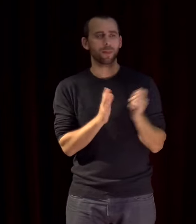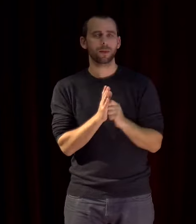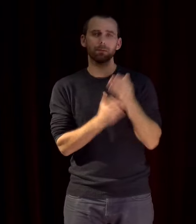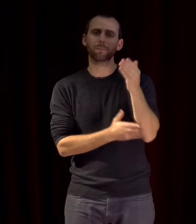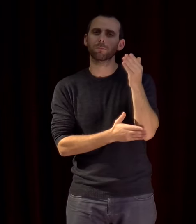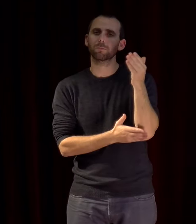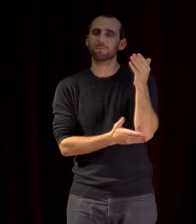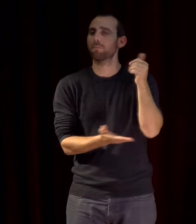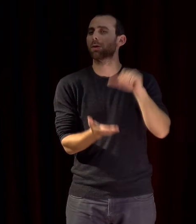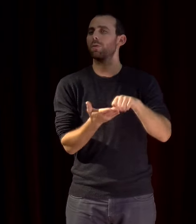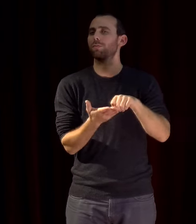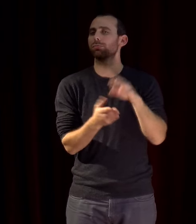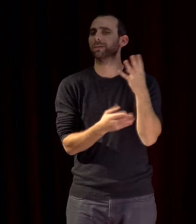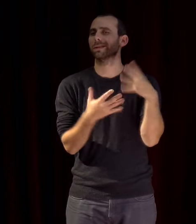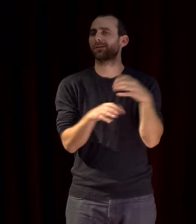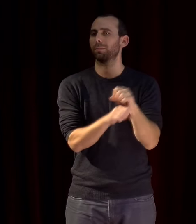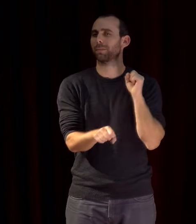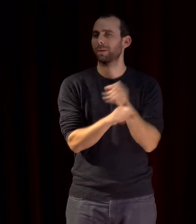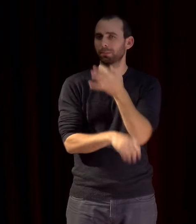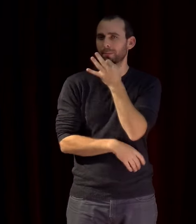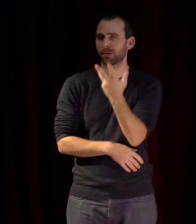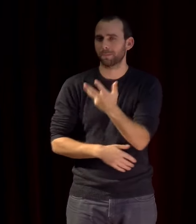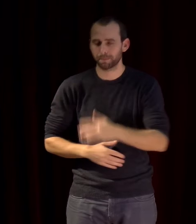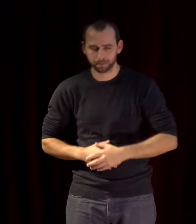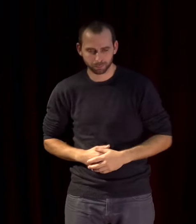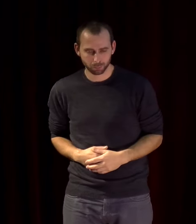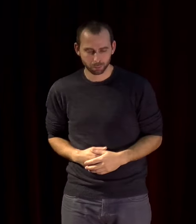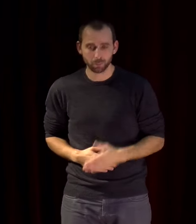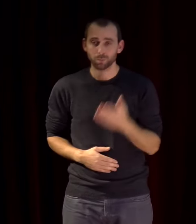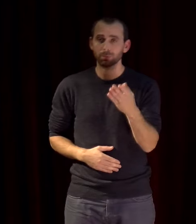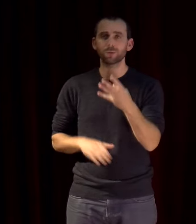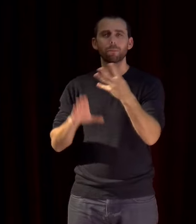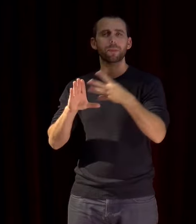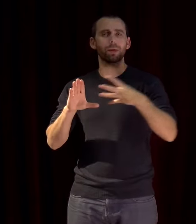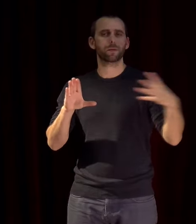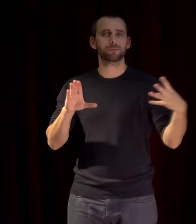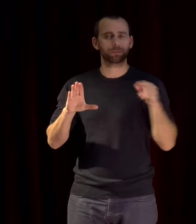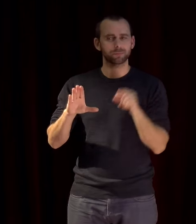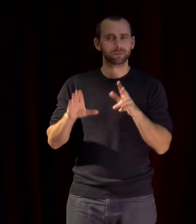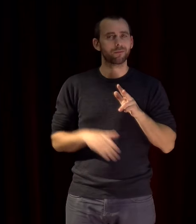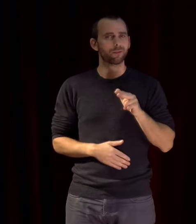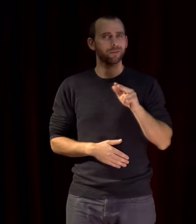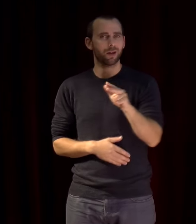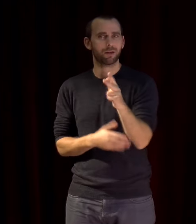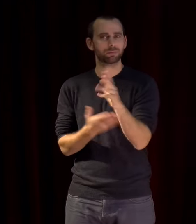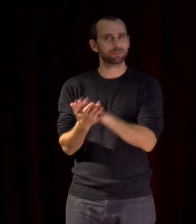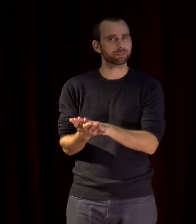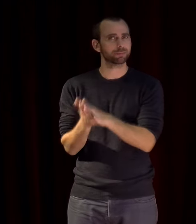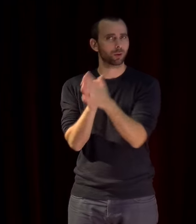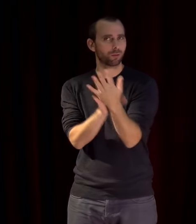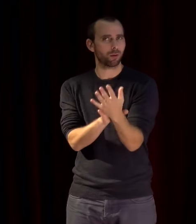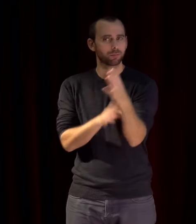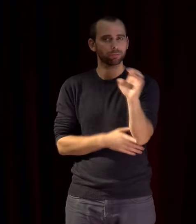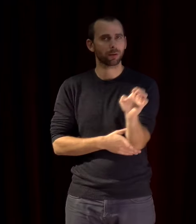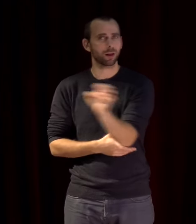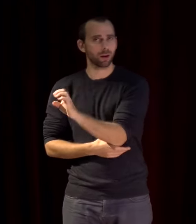dira que la Méditerranée va devenir le lit nupcial de l'Orient